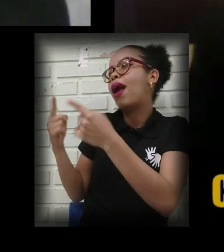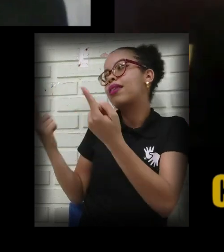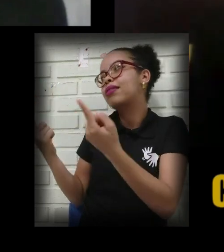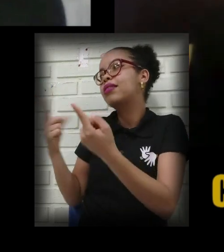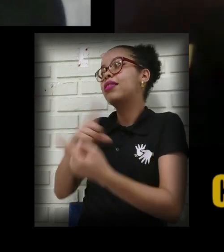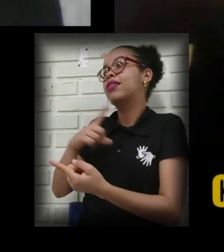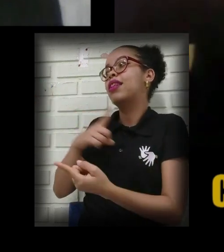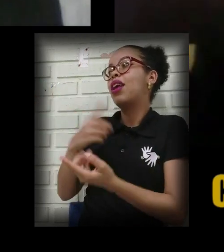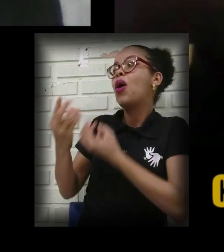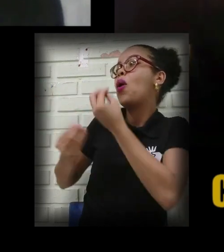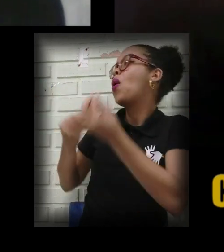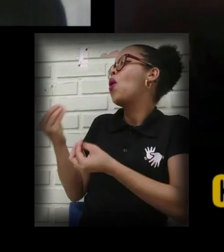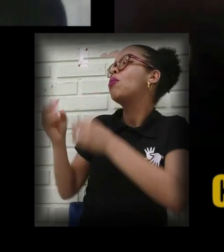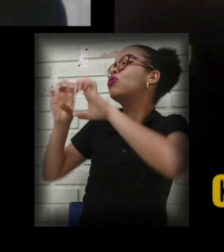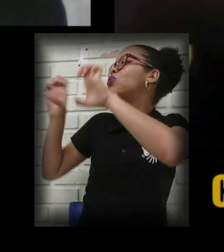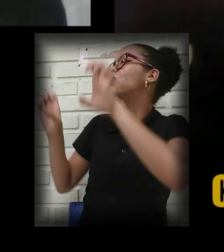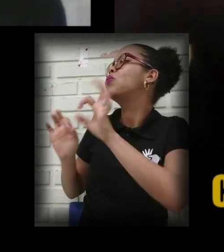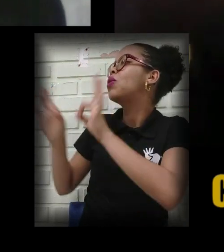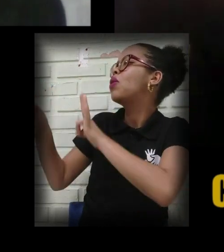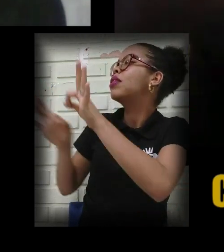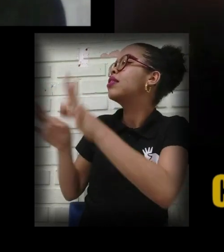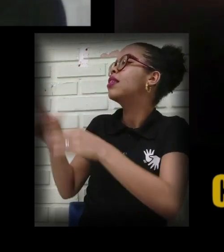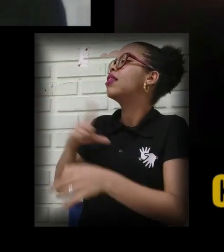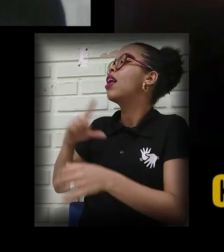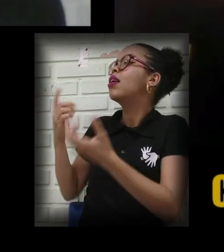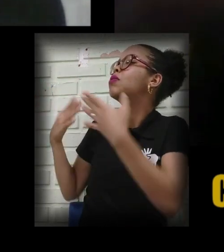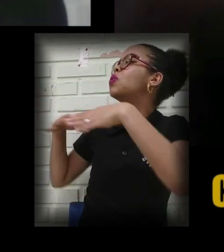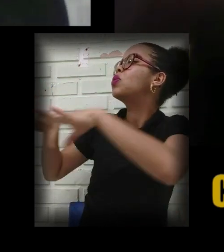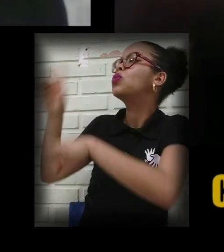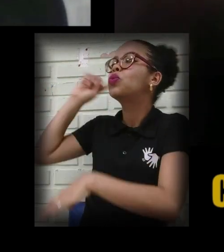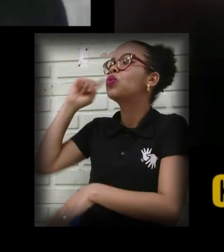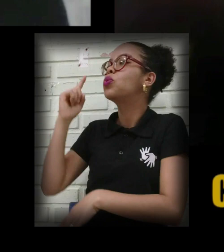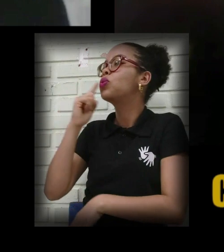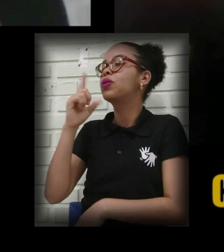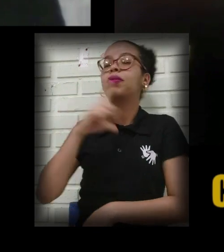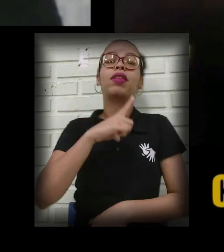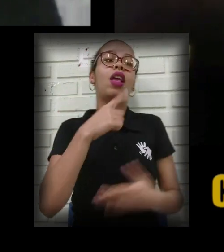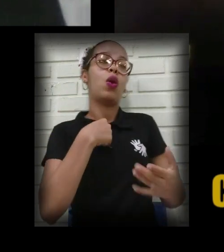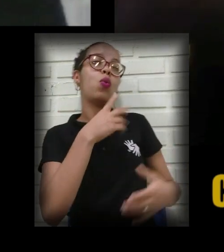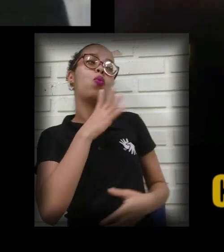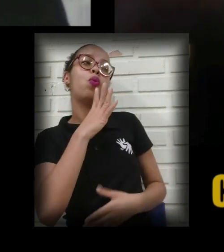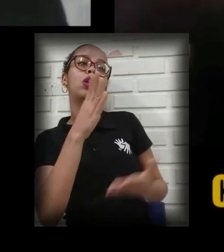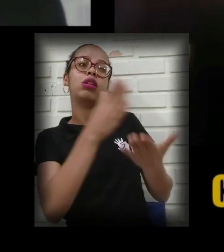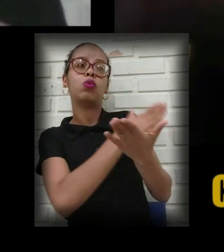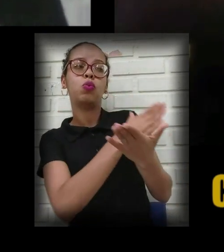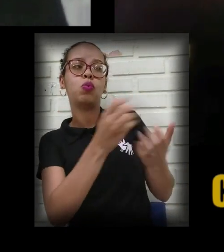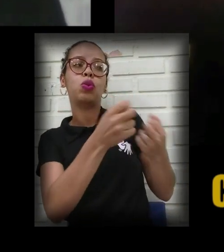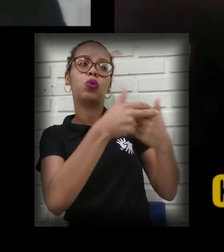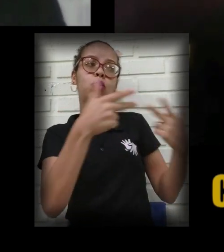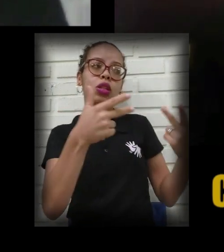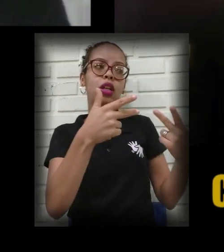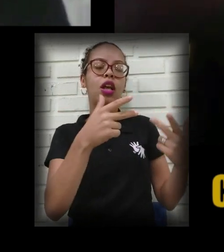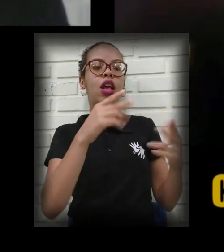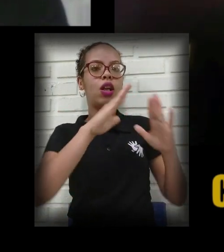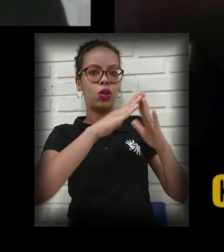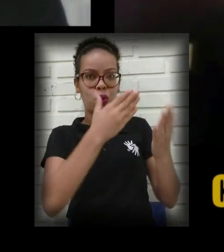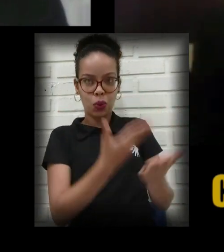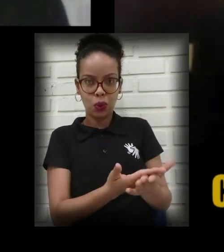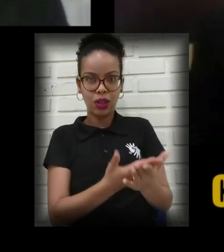está estruturada para essa questão? Eu tenho noção de algumas coisas, assim. No colégio que eu trabalho, aqui no Colégio